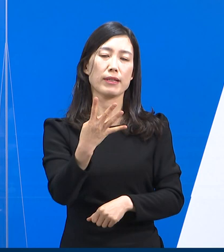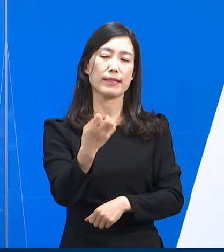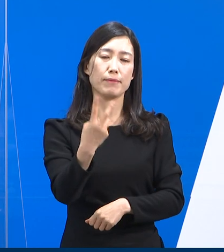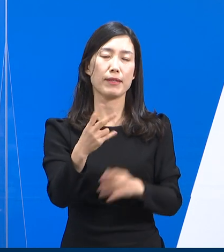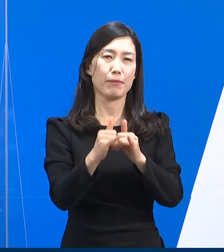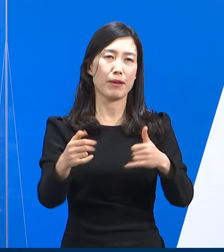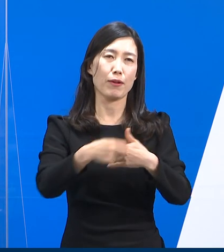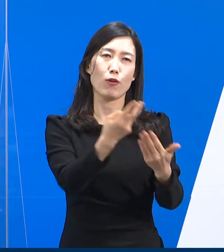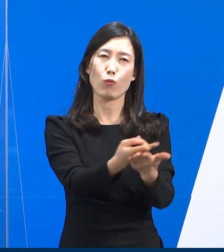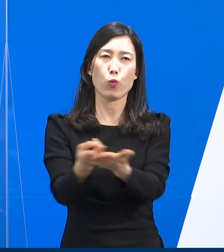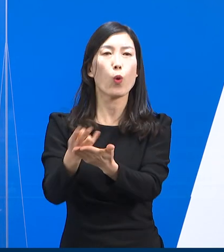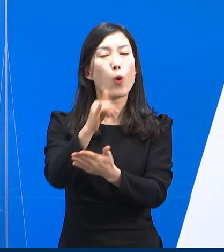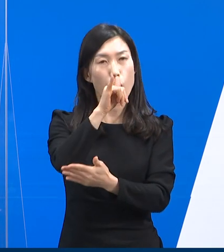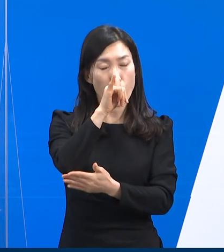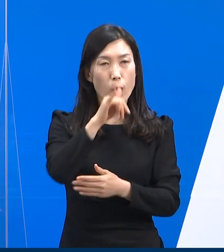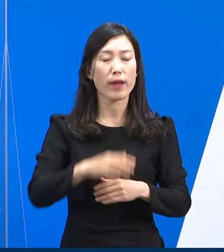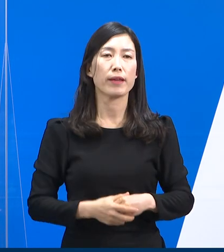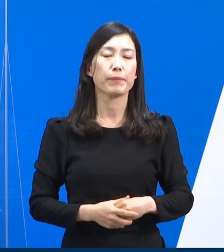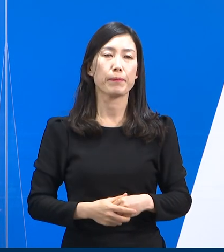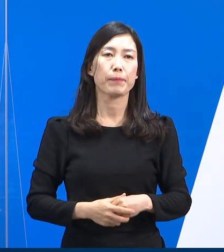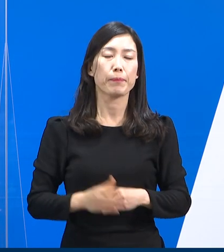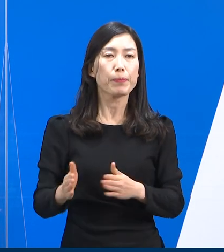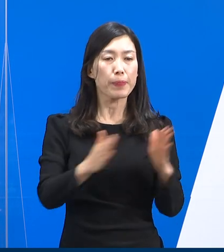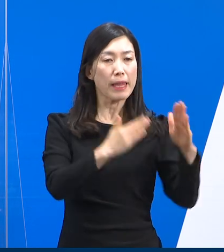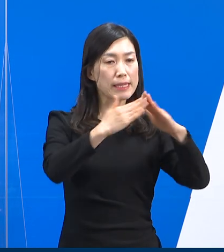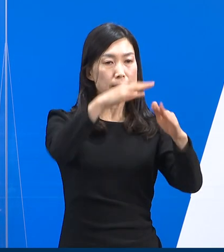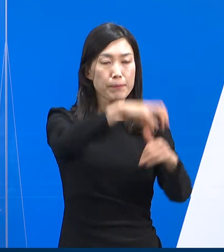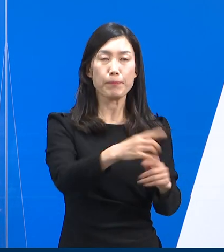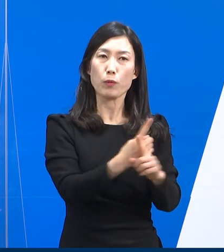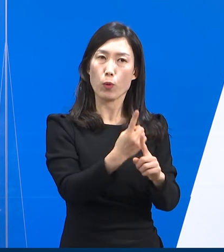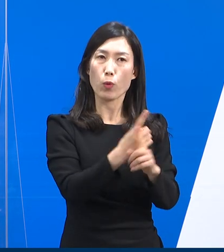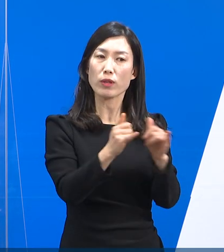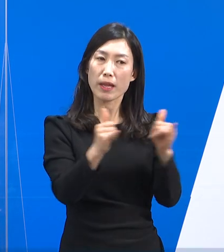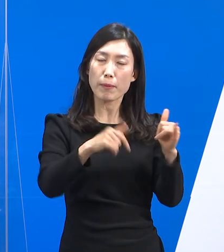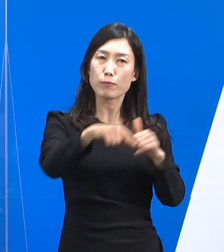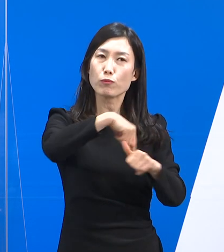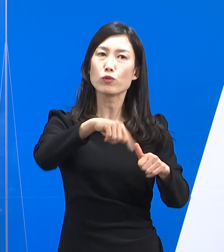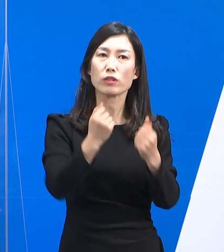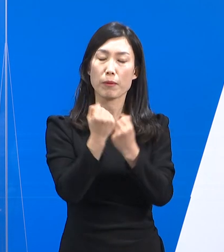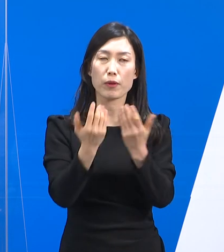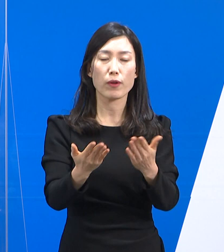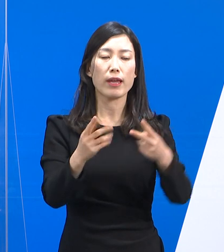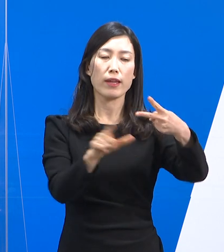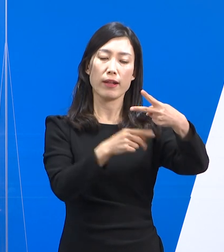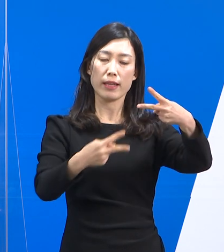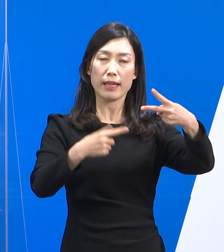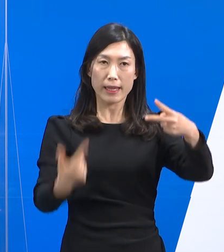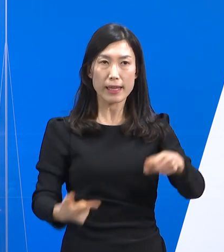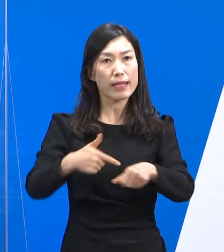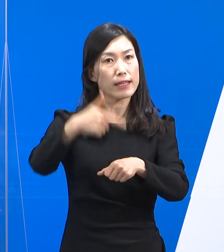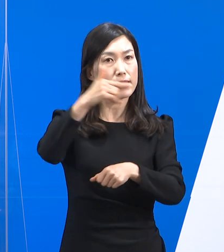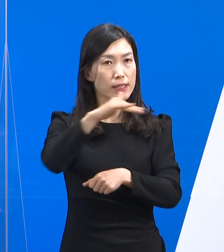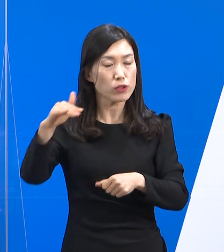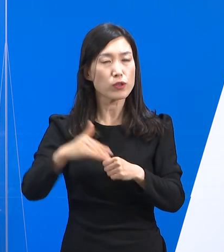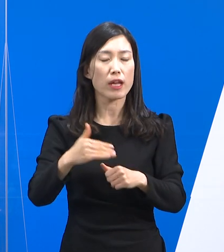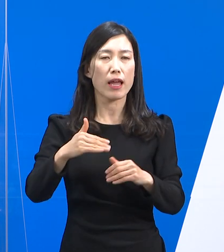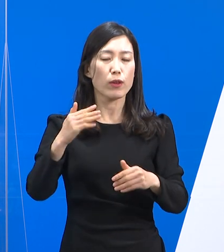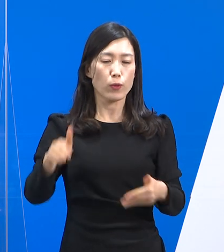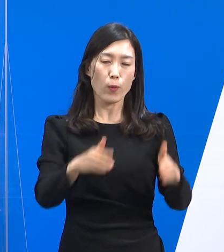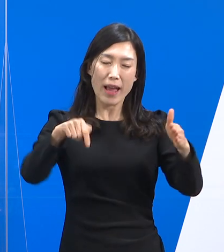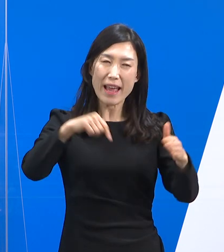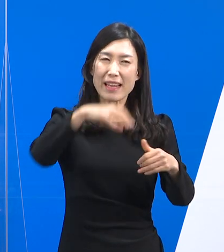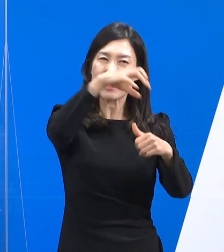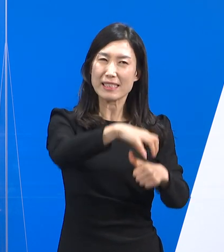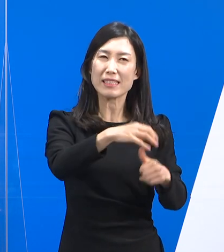입소해 있습니다. 다음은 재택치료 프로그램 운영 현황입니다. 2월 2일 18시 기준 도내 재택치료